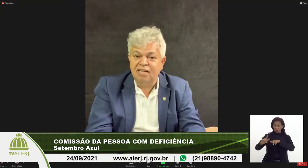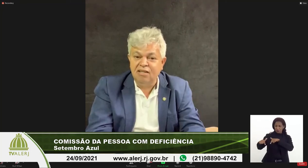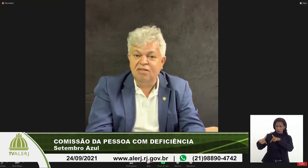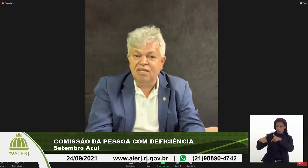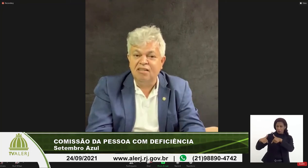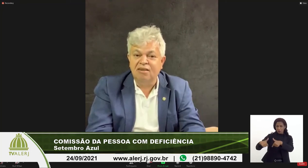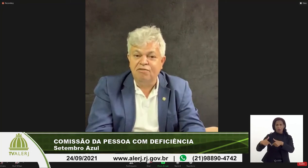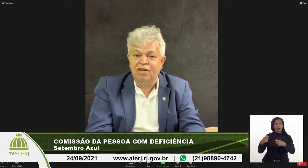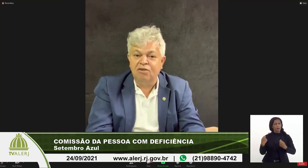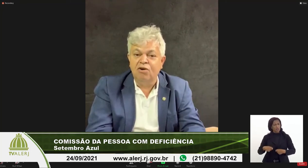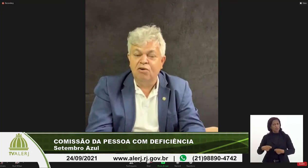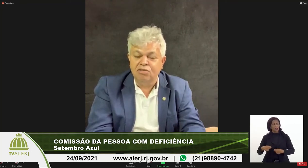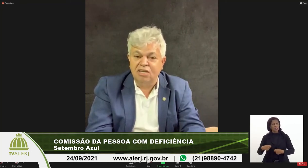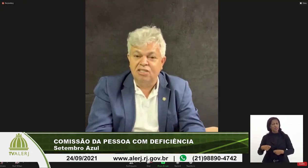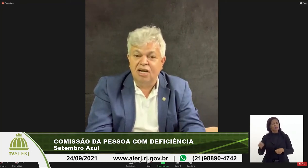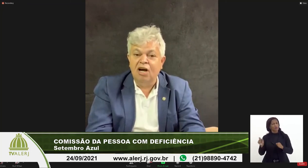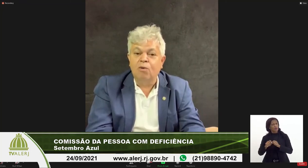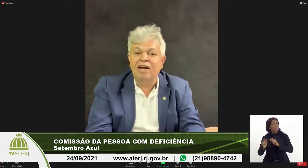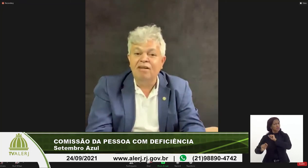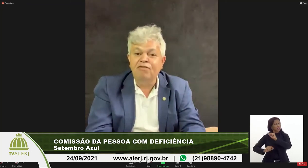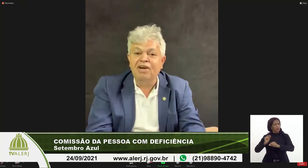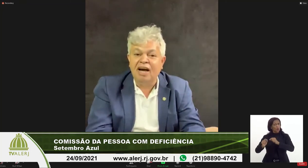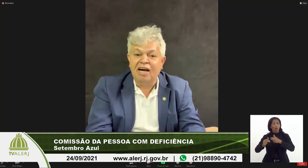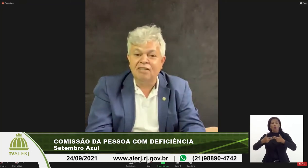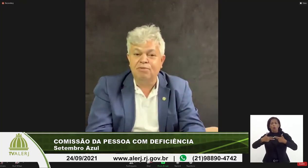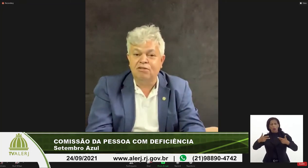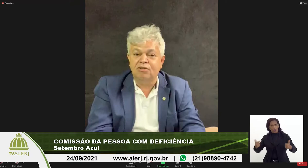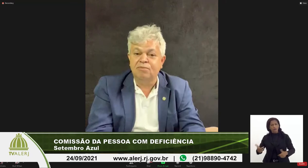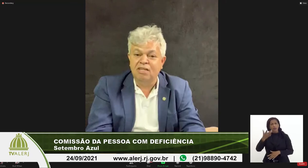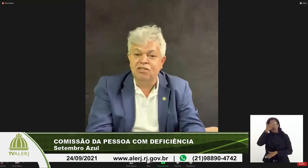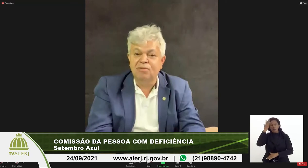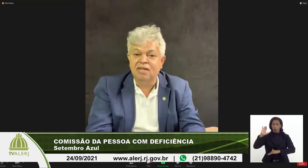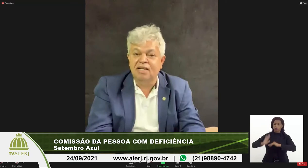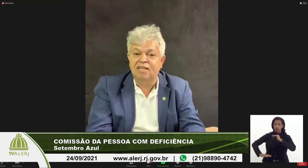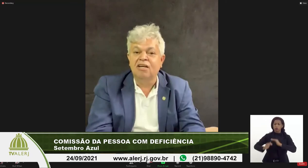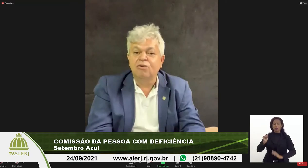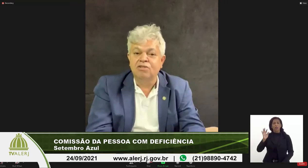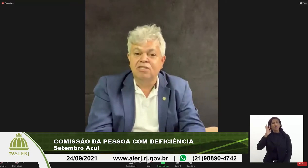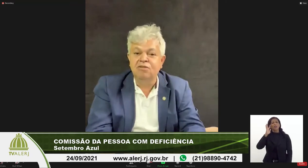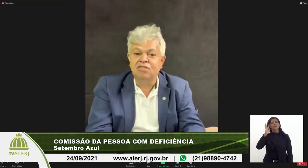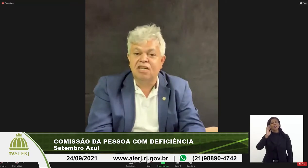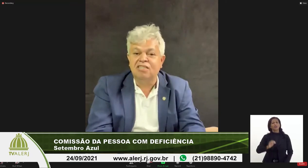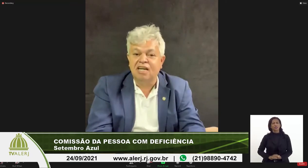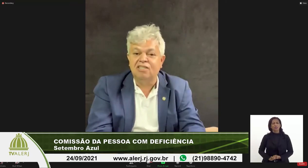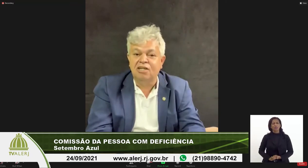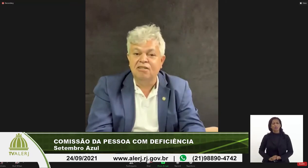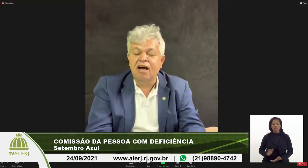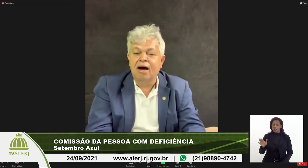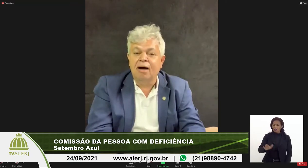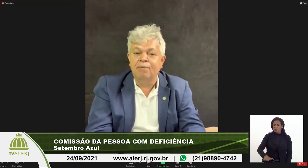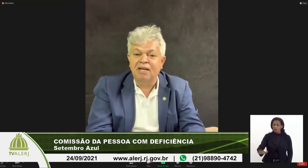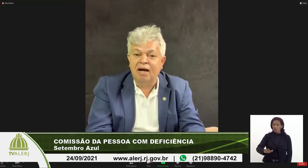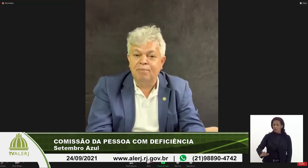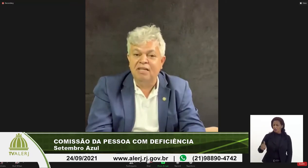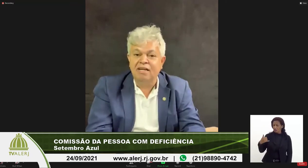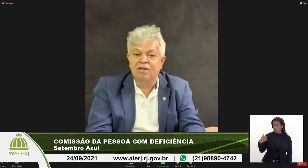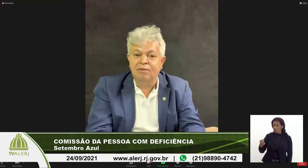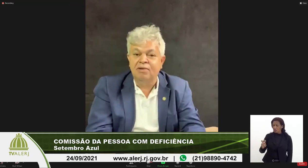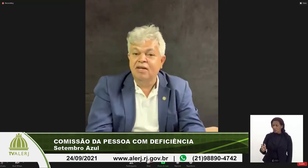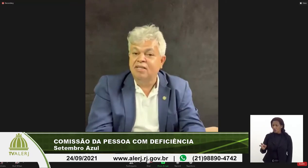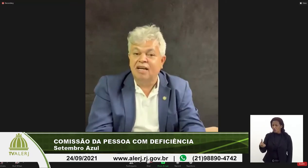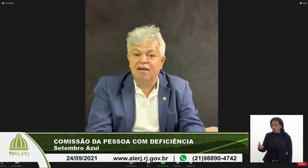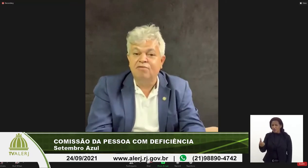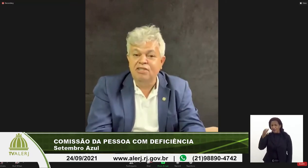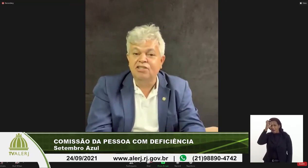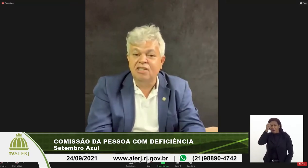fazer aquilo que tem que ser feito ou seja qualificar as pessoas imagina uma criança com 5, 6, 7 anos aprendendo o